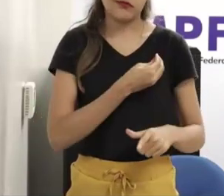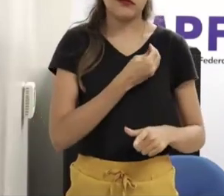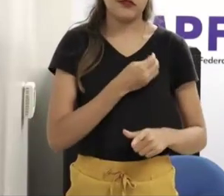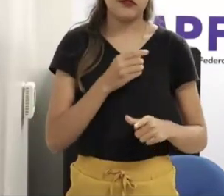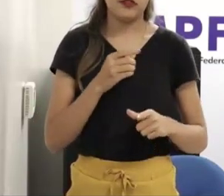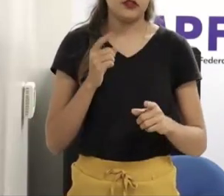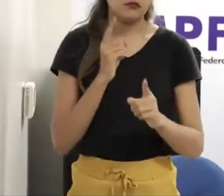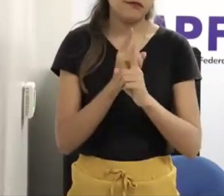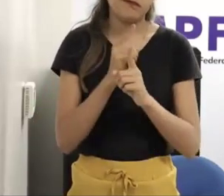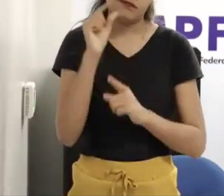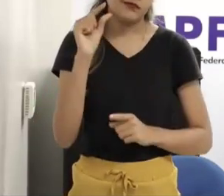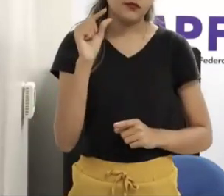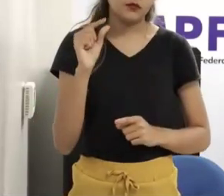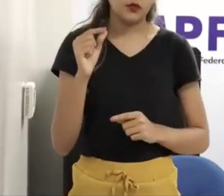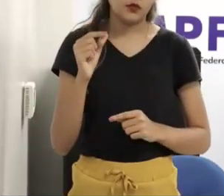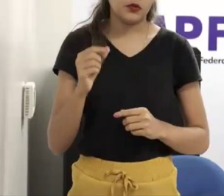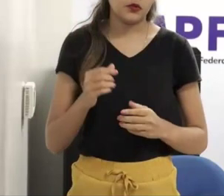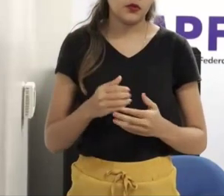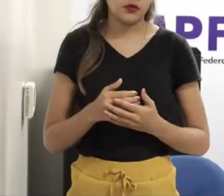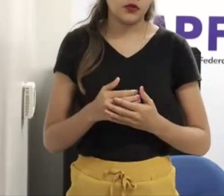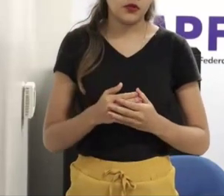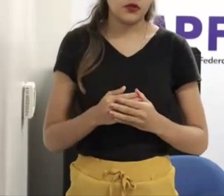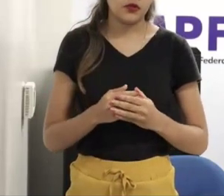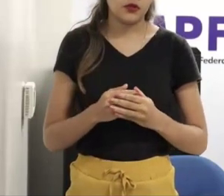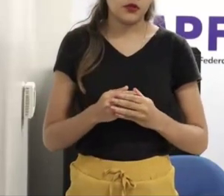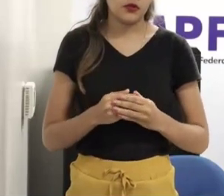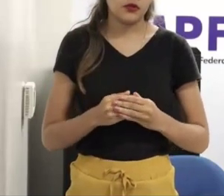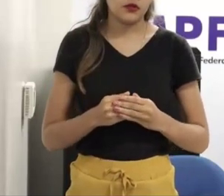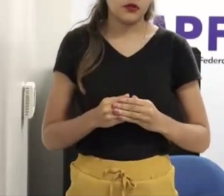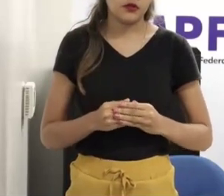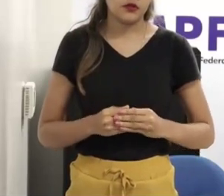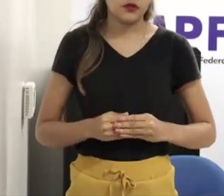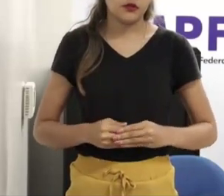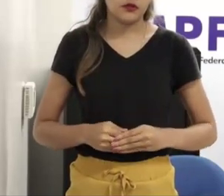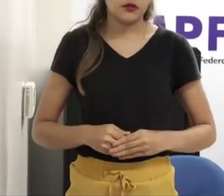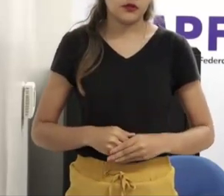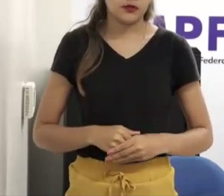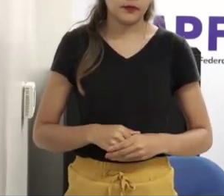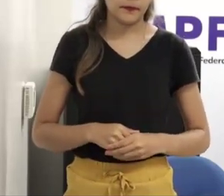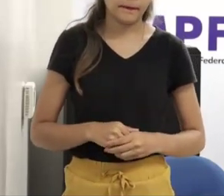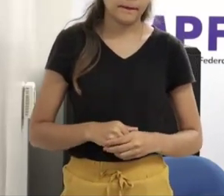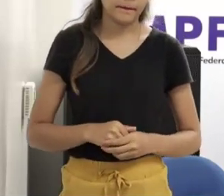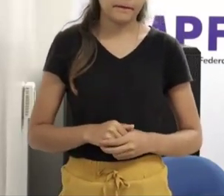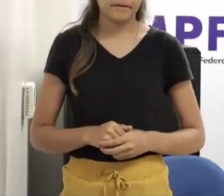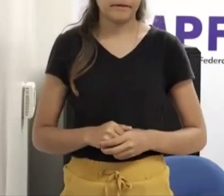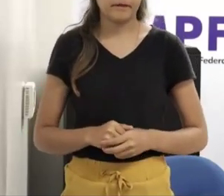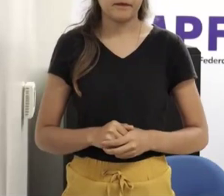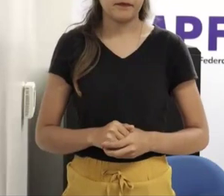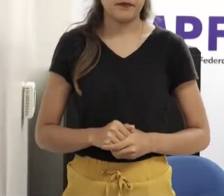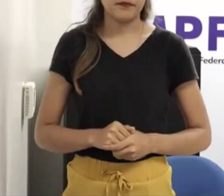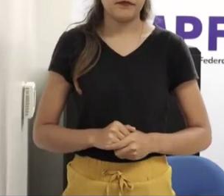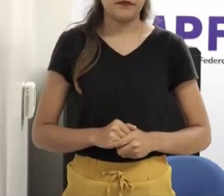são três, de abusos reais. O que eu mais escuto são os pacientes que